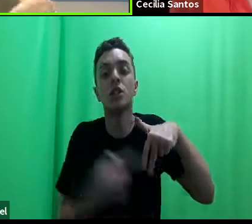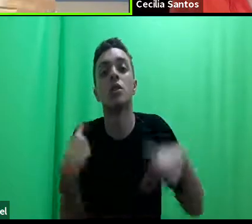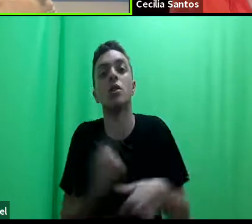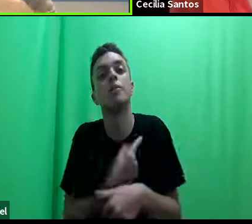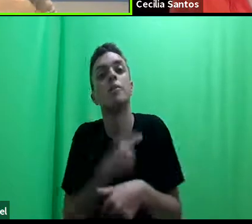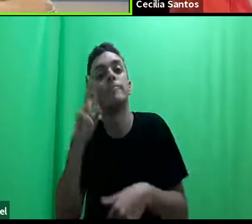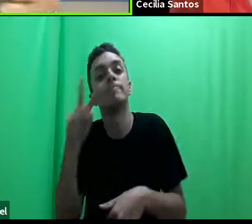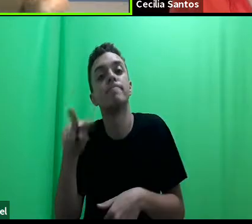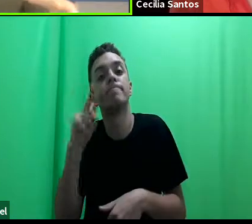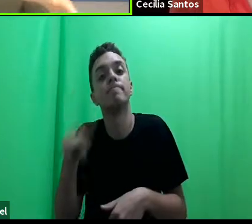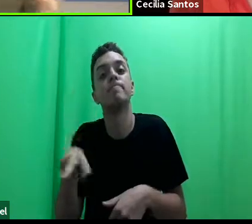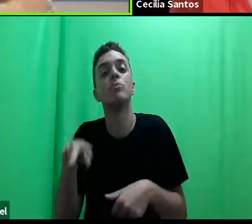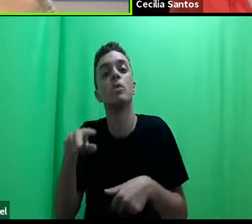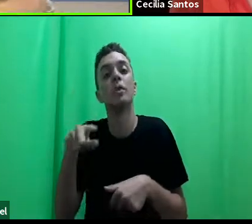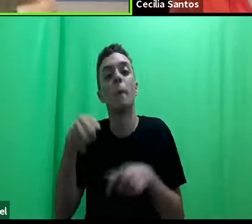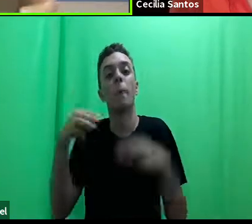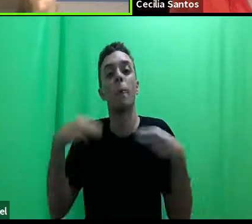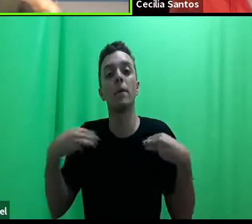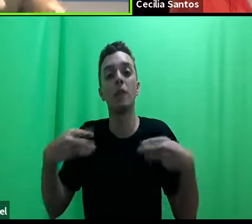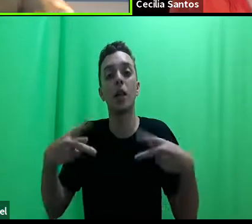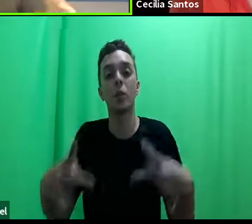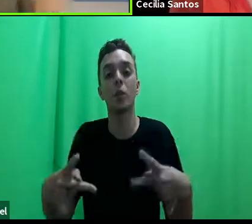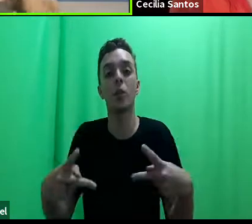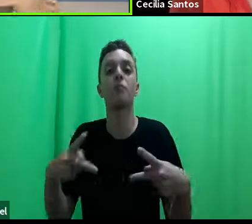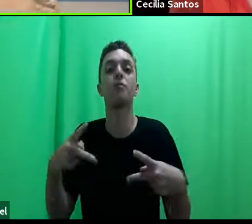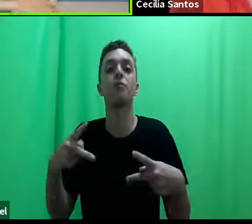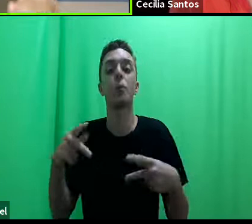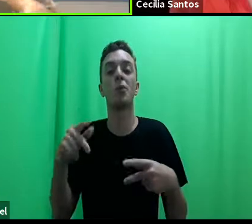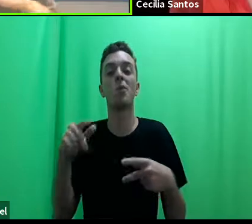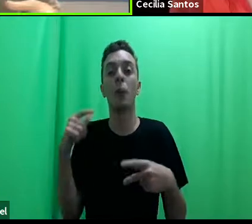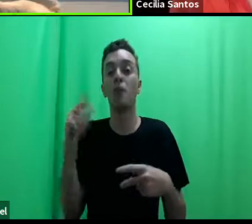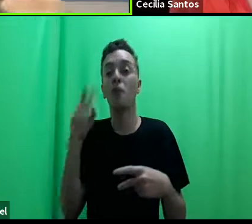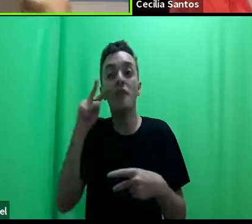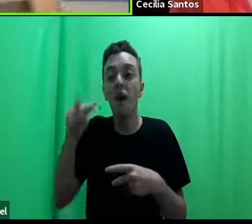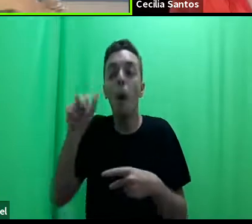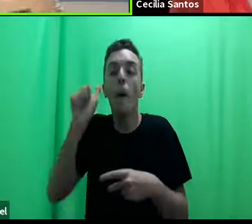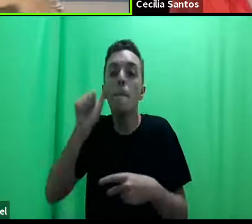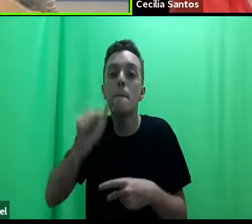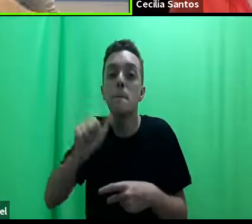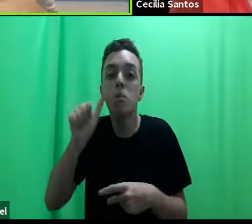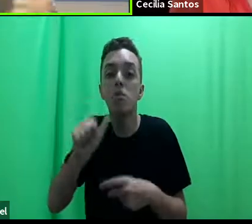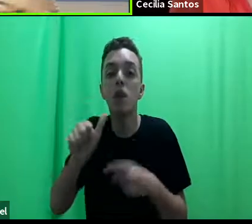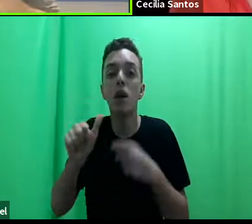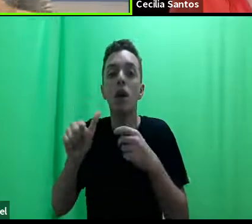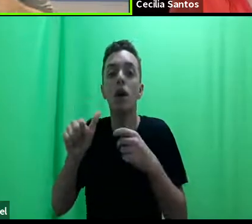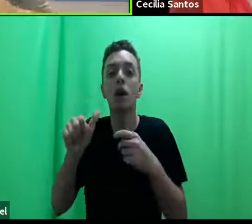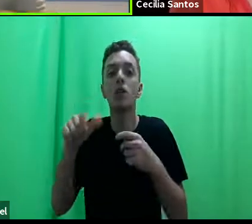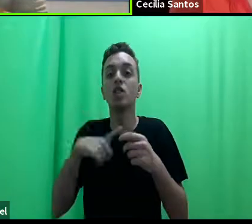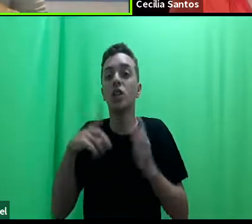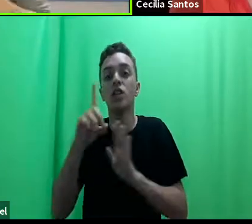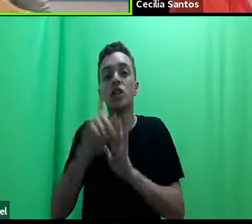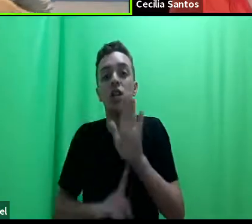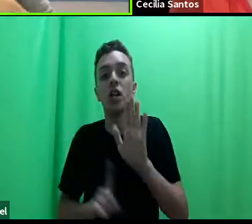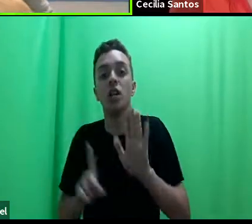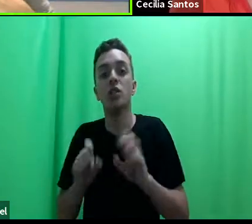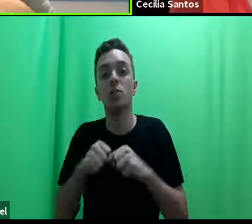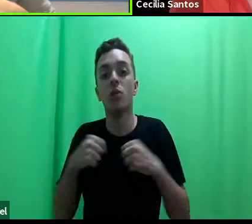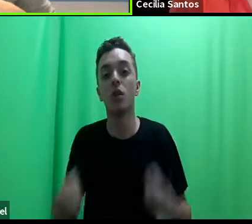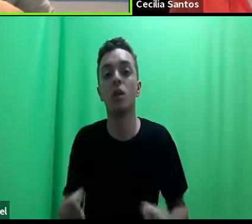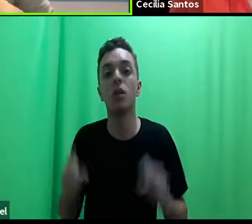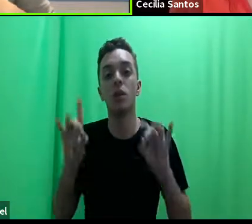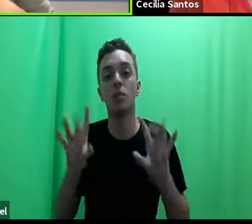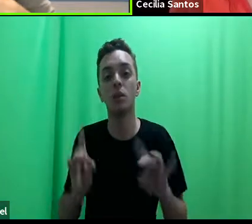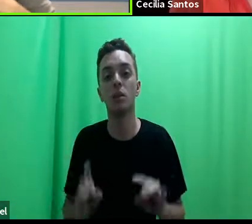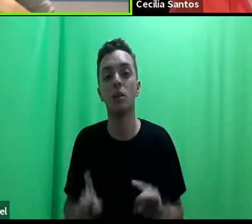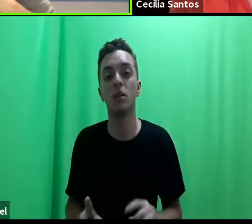o Ministério Público, a atuação da justiça não vê a mulher como sujeito de direito, de proteção especial, de algum